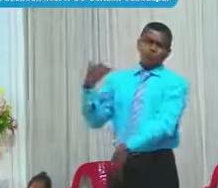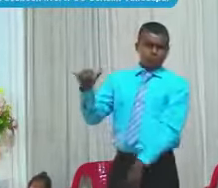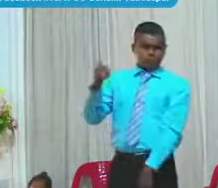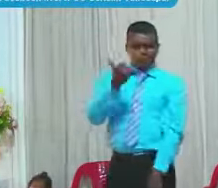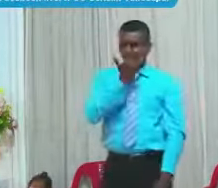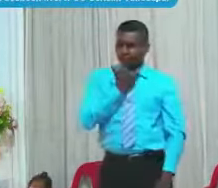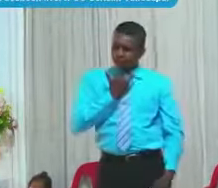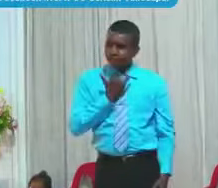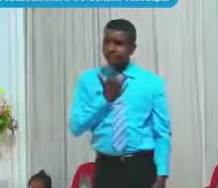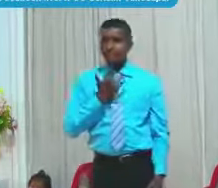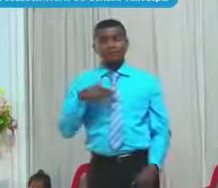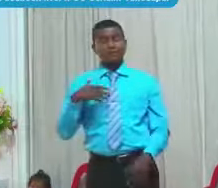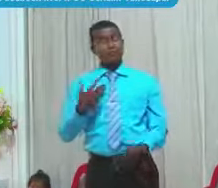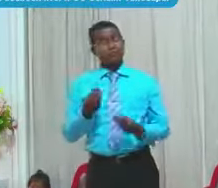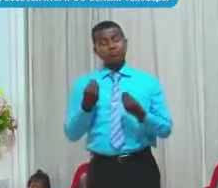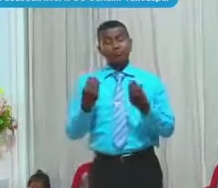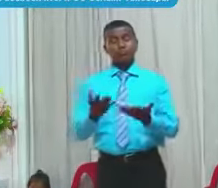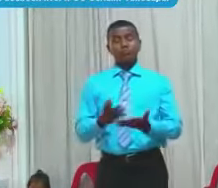Cometer En la vida